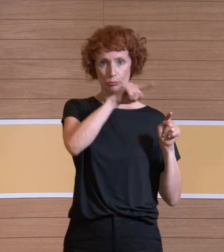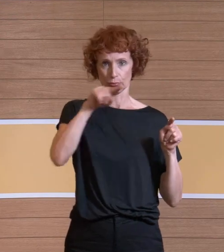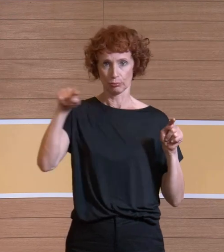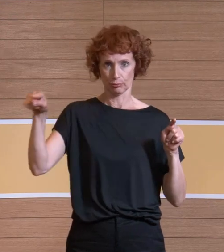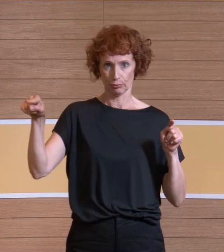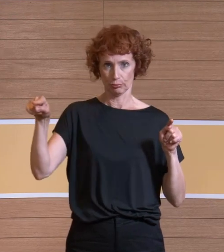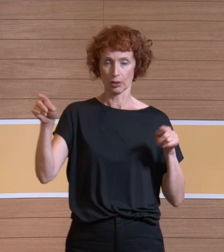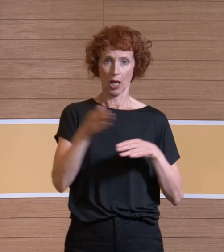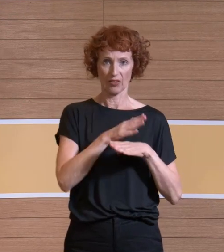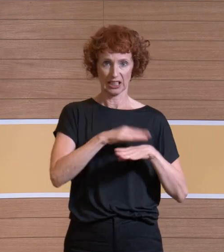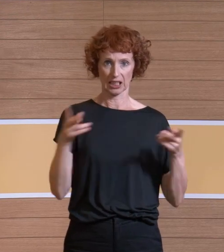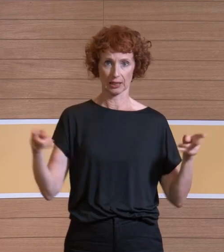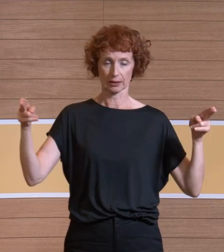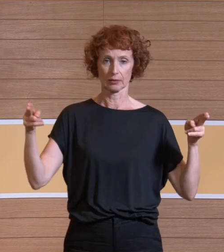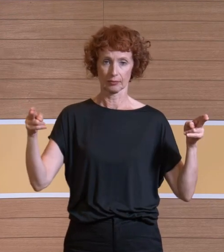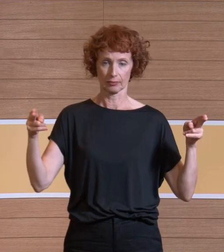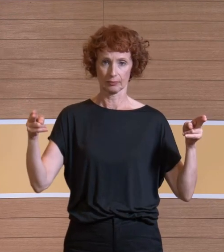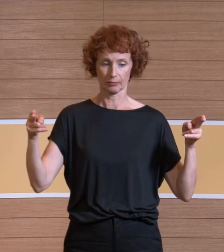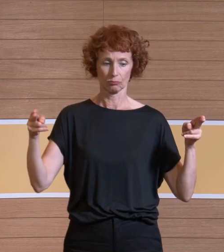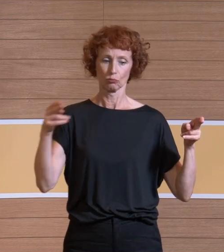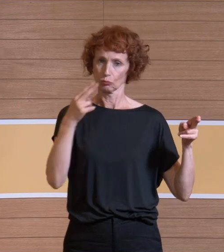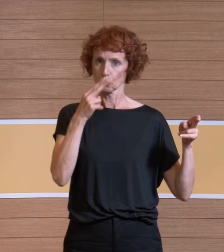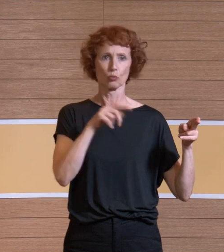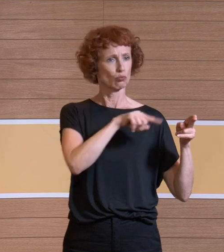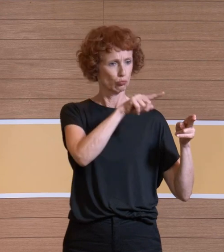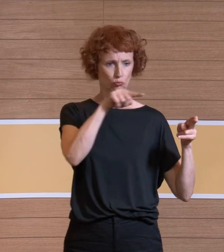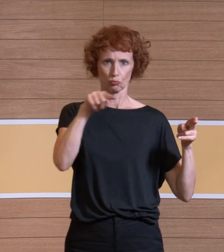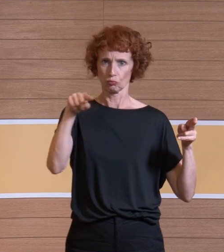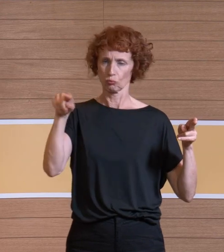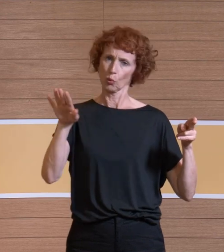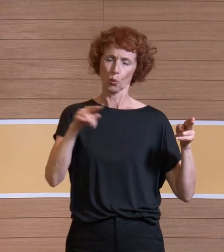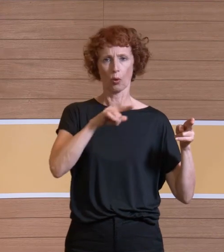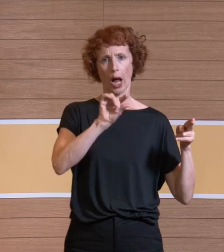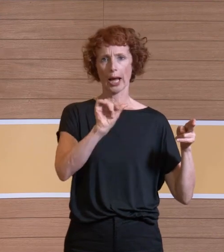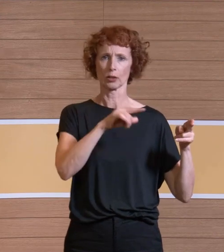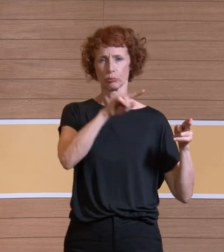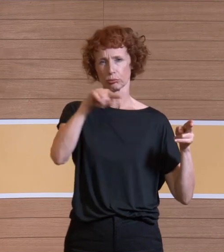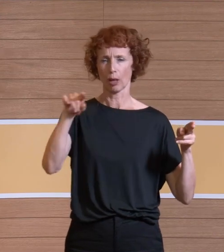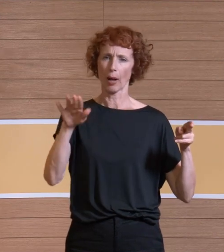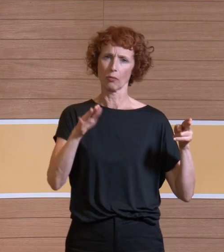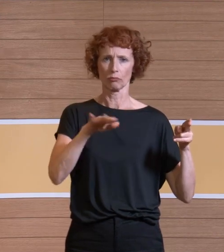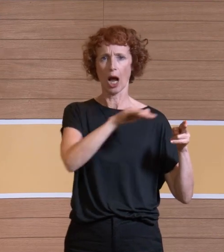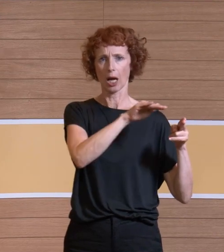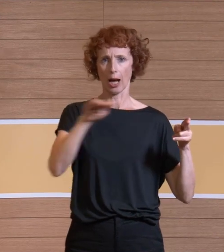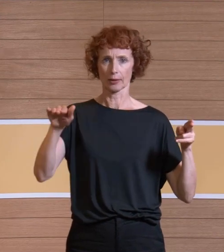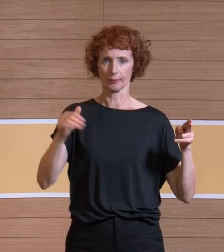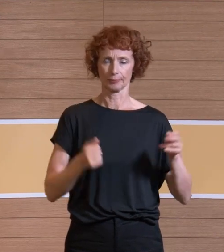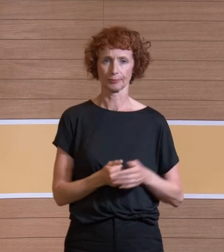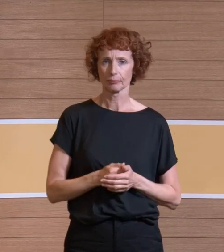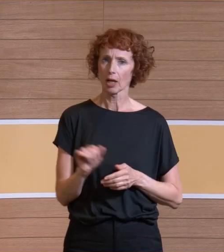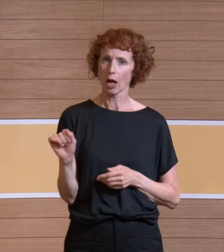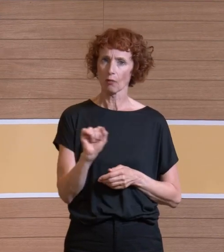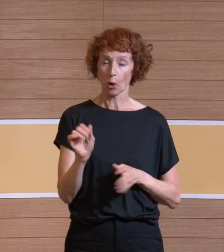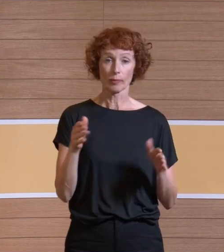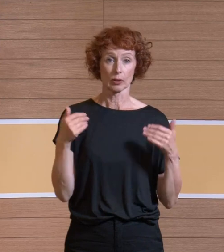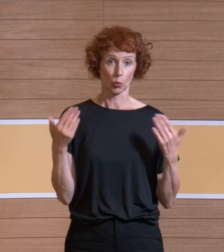Zeit. Und Sie sehen, dass diese Linie so ziemlich gerade ist. Ja, da sind so ein paar Wackler drin, aber eigentlich ist die ziemlich gerade. Und warum ist das so?